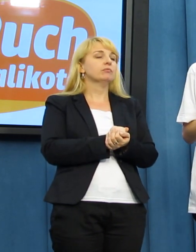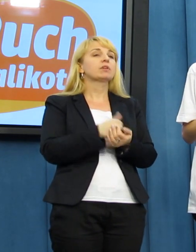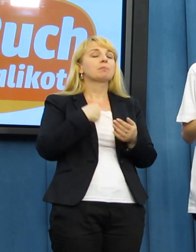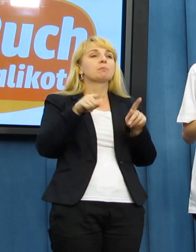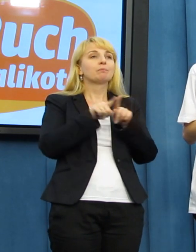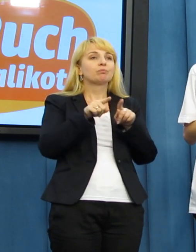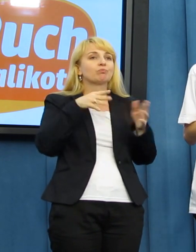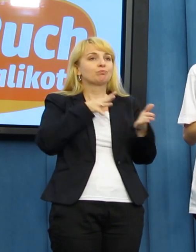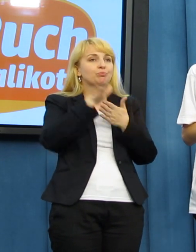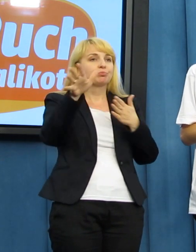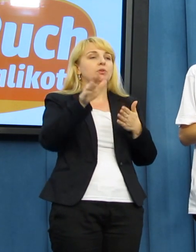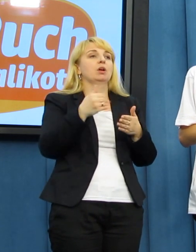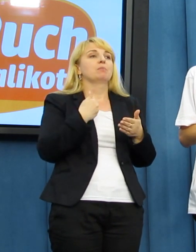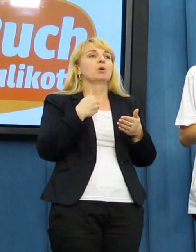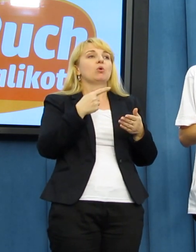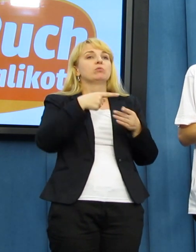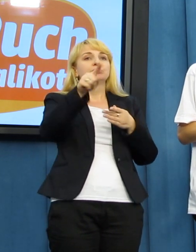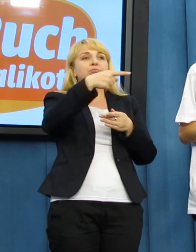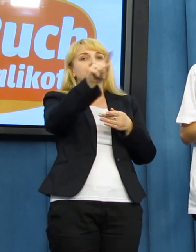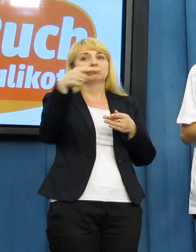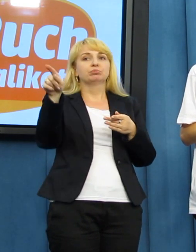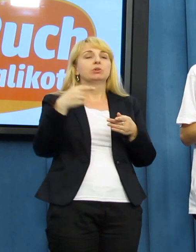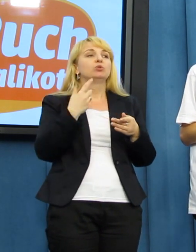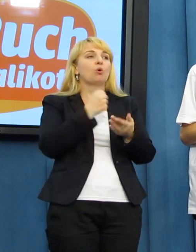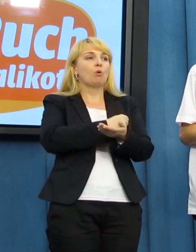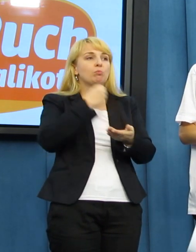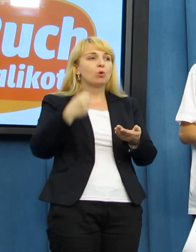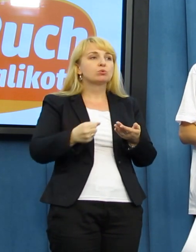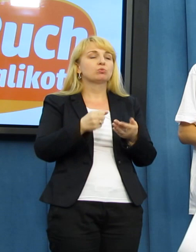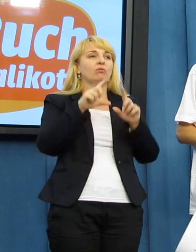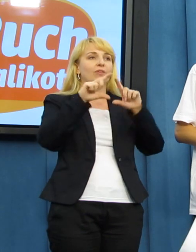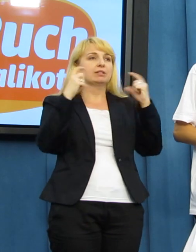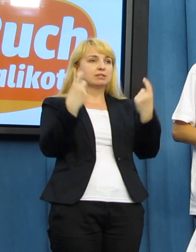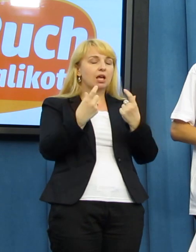wysłaliśmy zaproszenia do wszystkich posłów na samym RP,